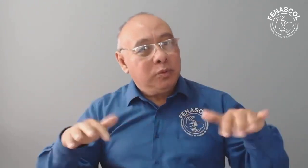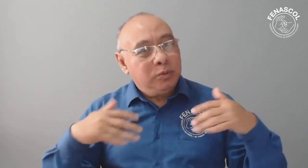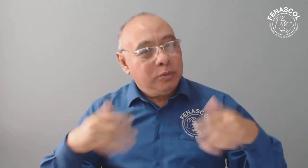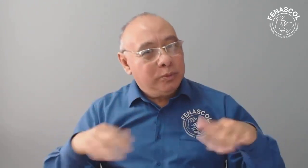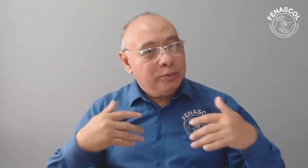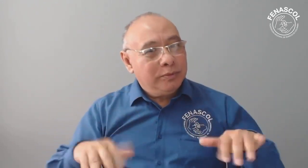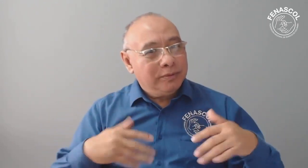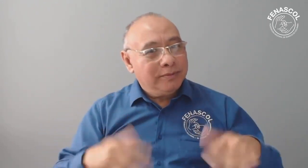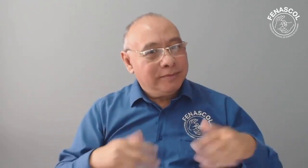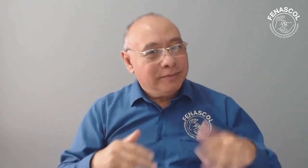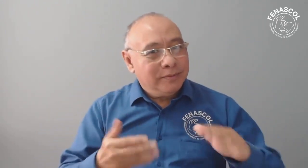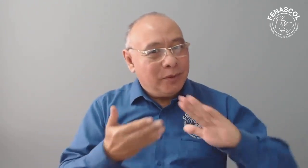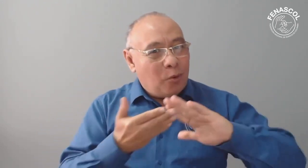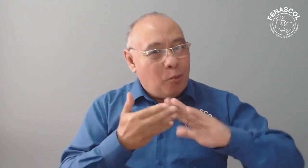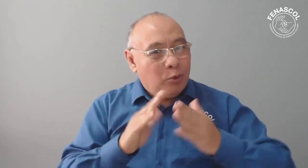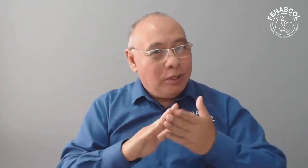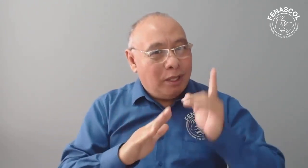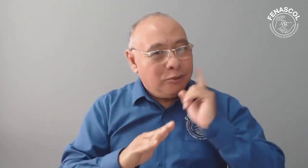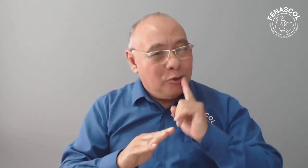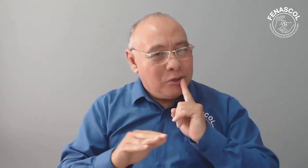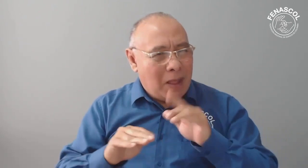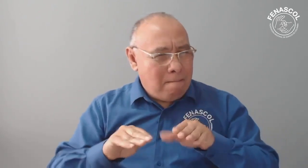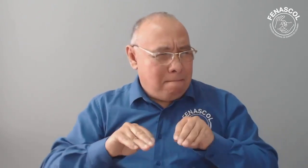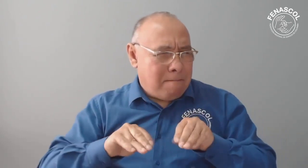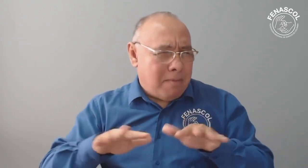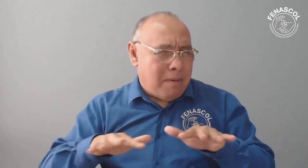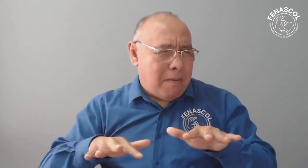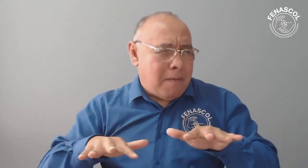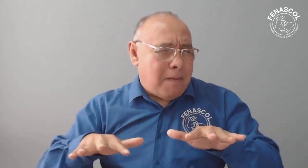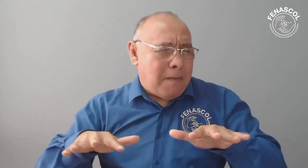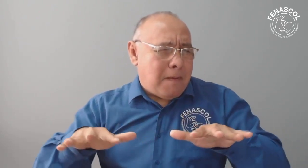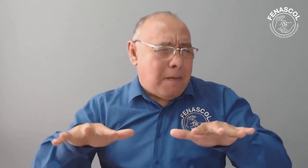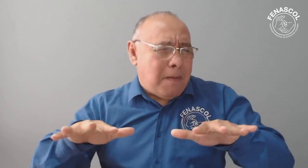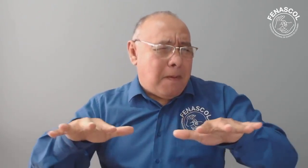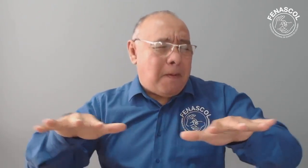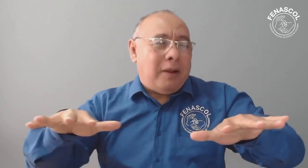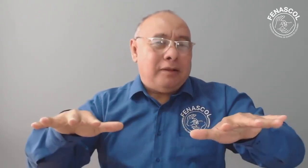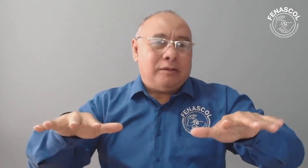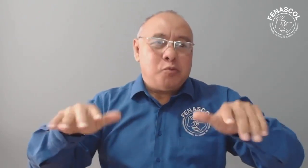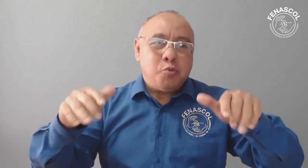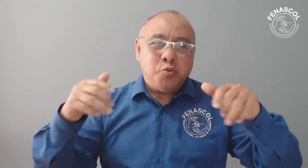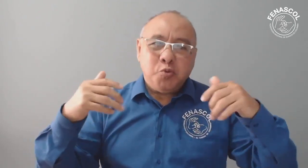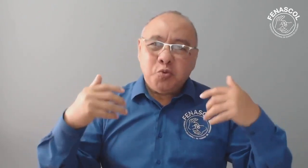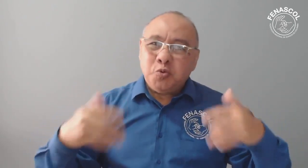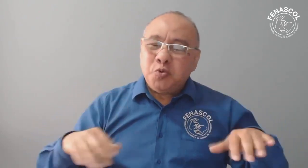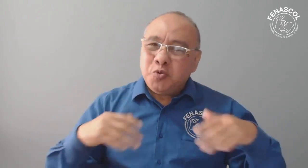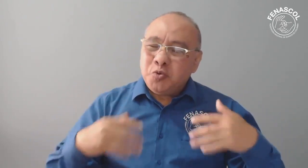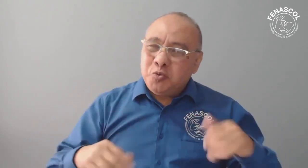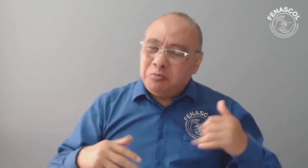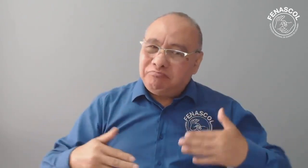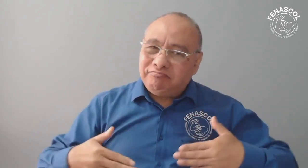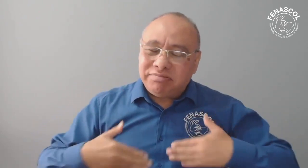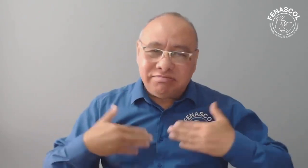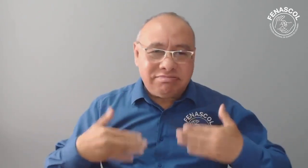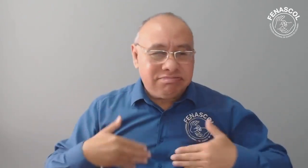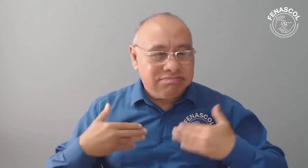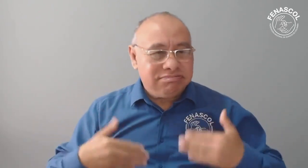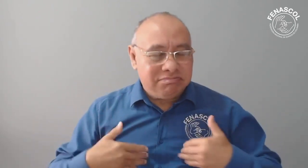La comunidad sorda se viene movilizando bastante y por ello nos sentimos muy contentos, porque son cada vez más